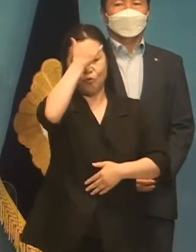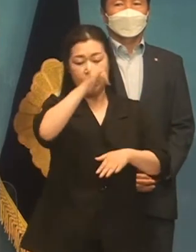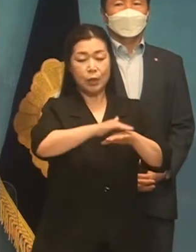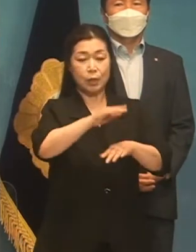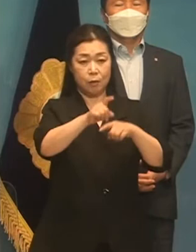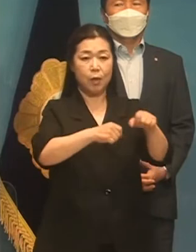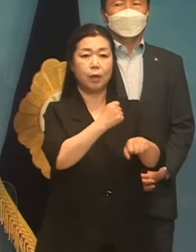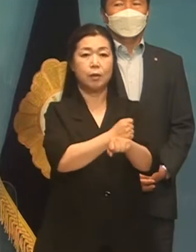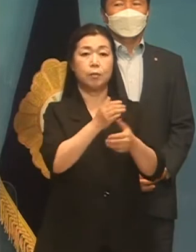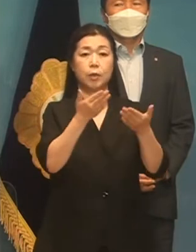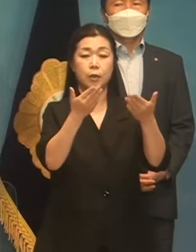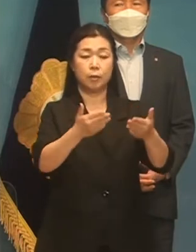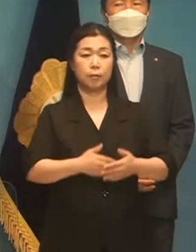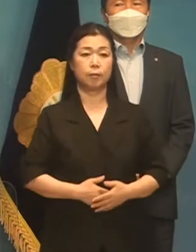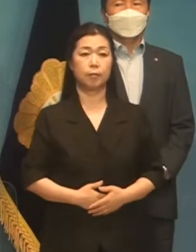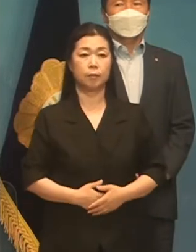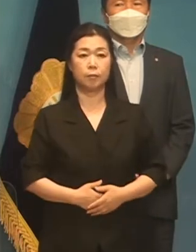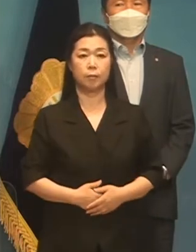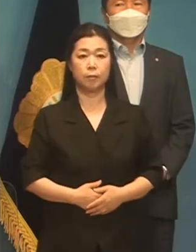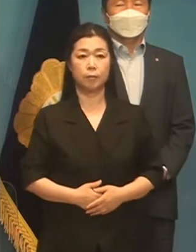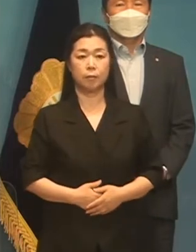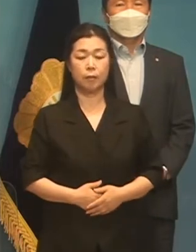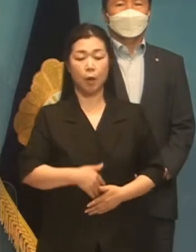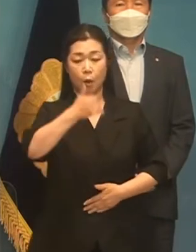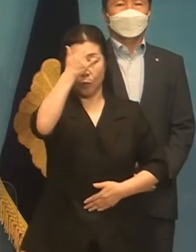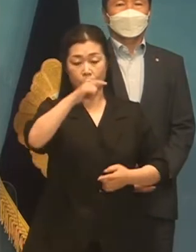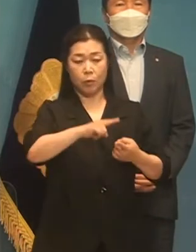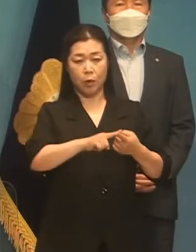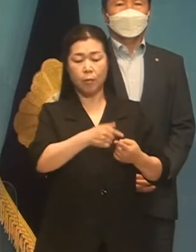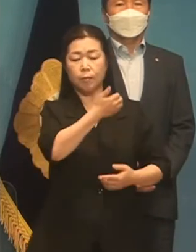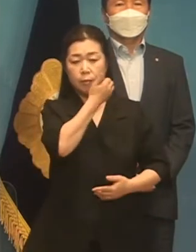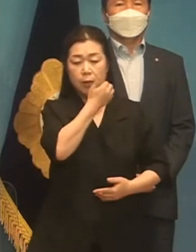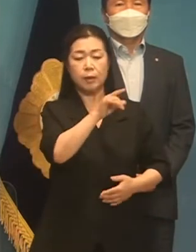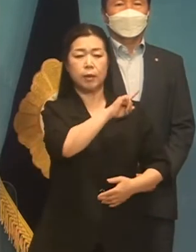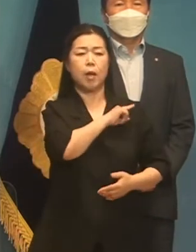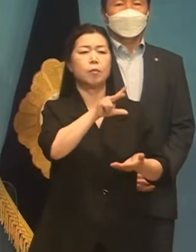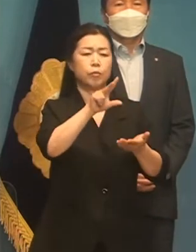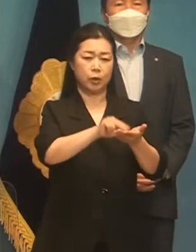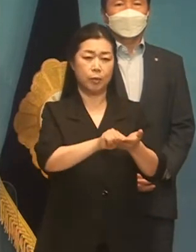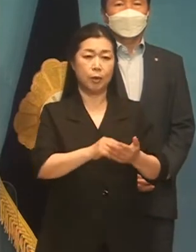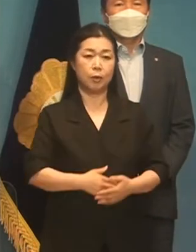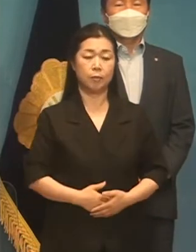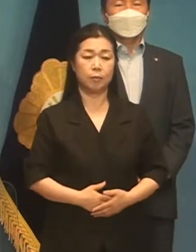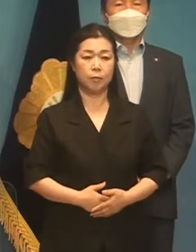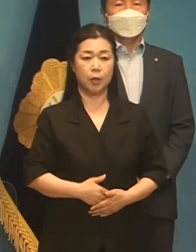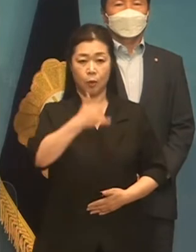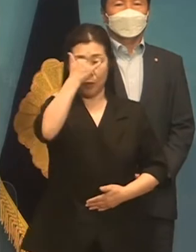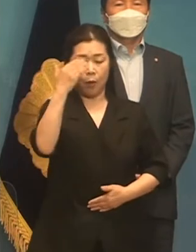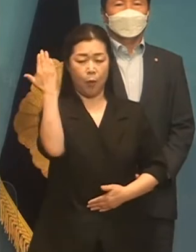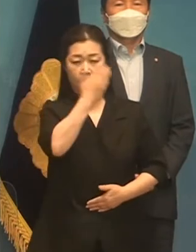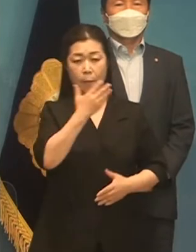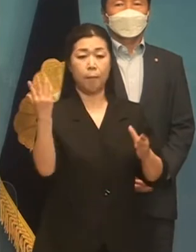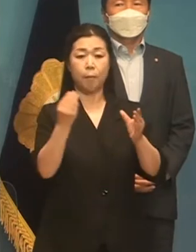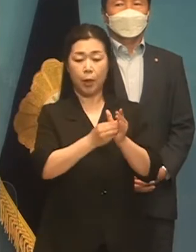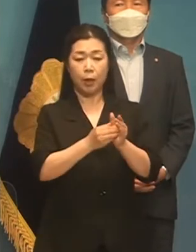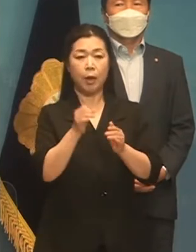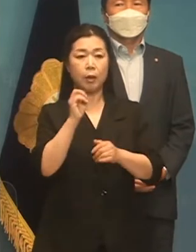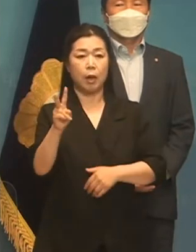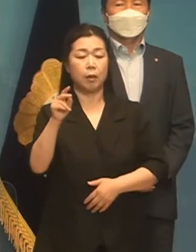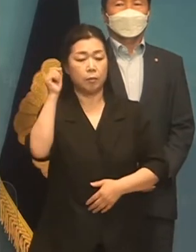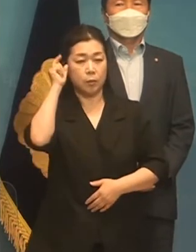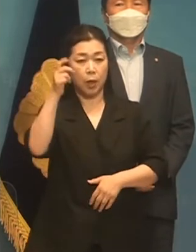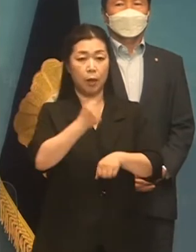힘을 쏟겠습니다. 도덕적 공격이 가장 큰 무능입니다. 도덕적도 완벽해야 의원할 수 있습니다.